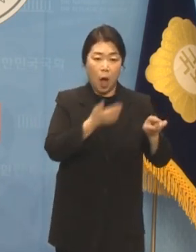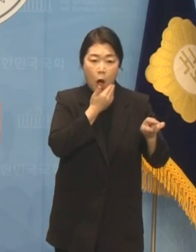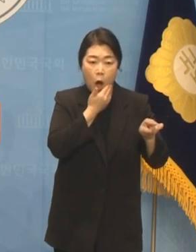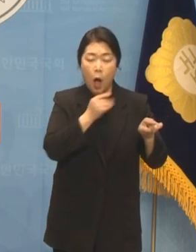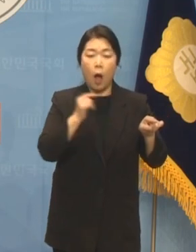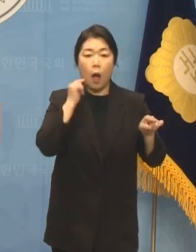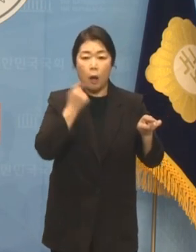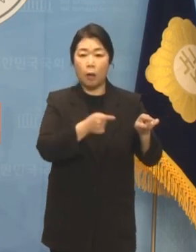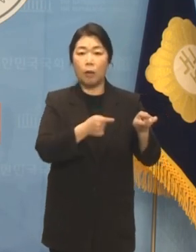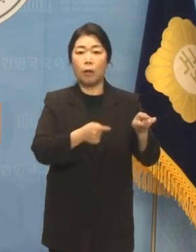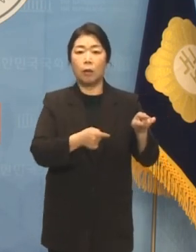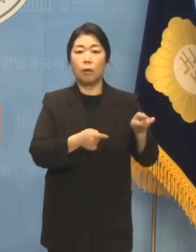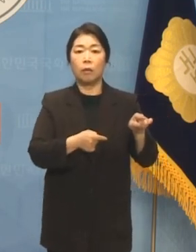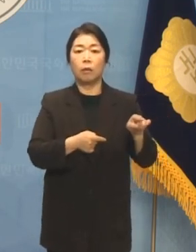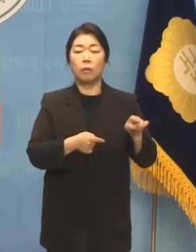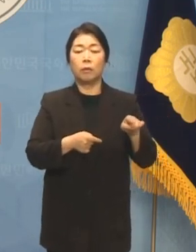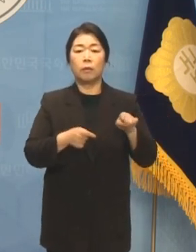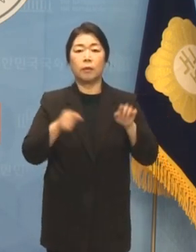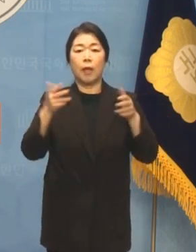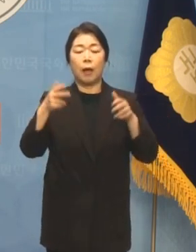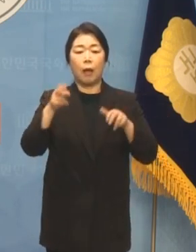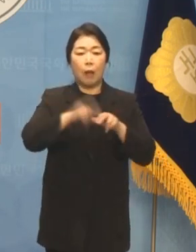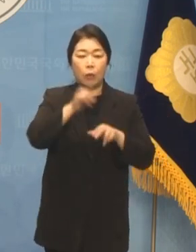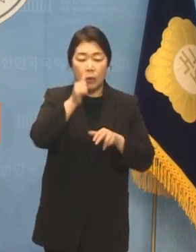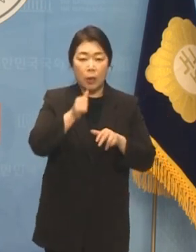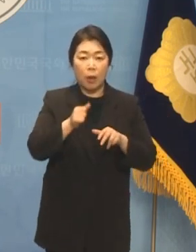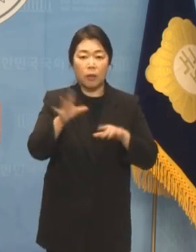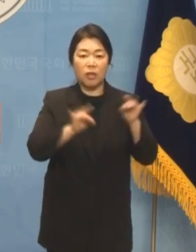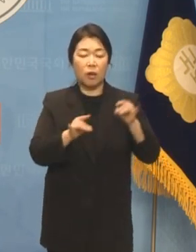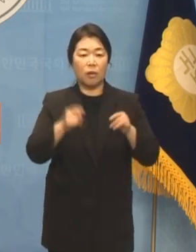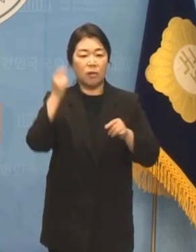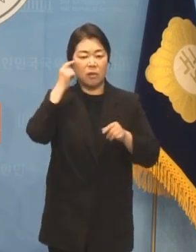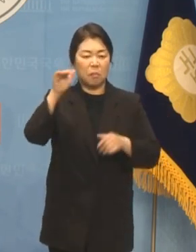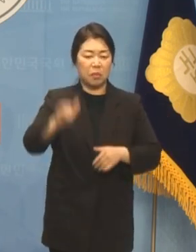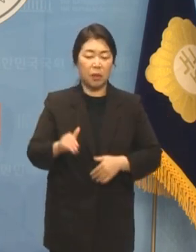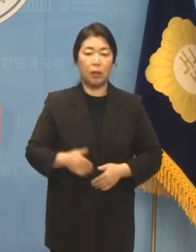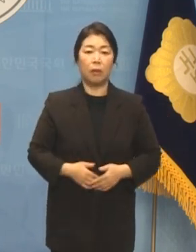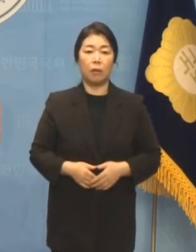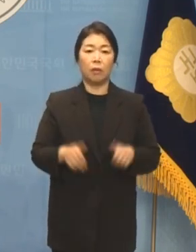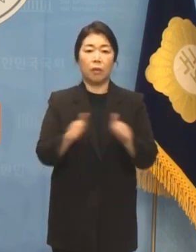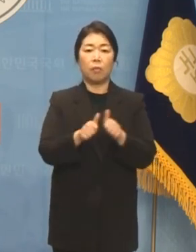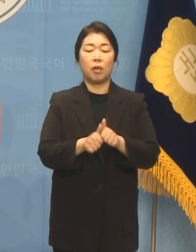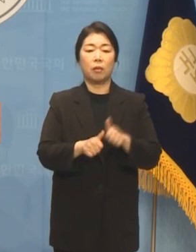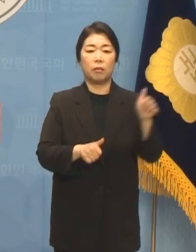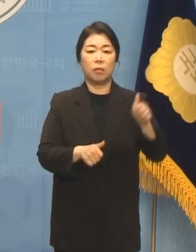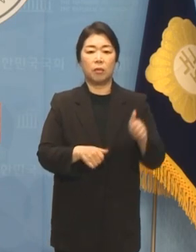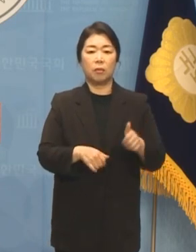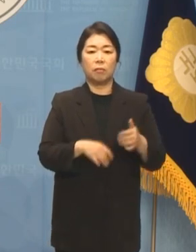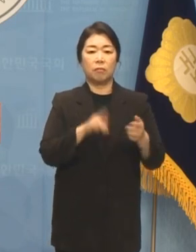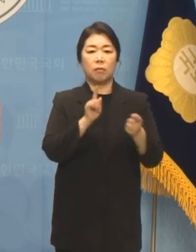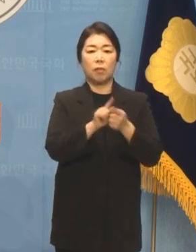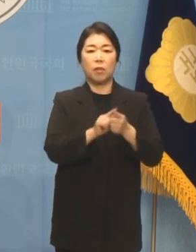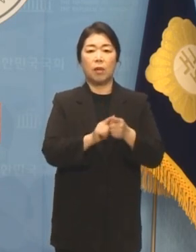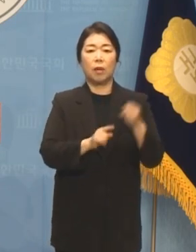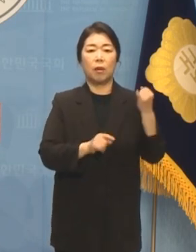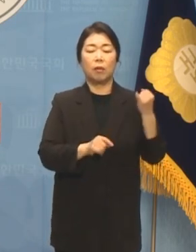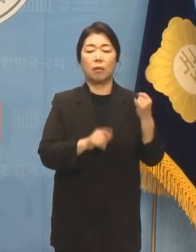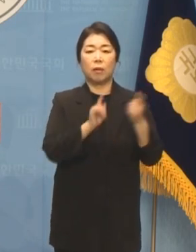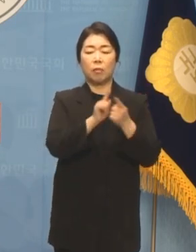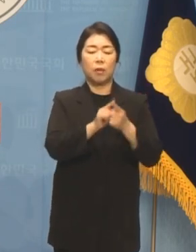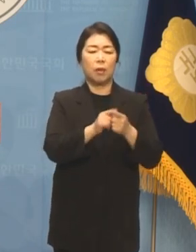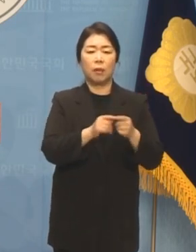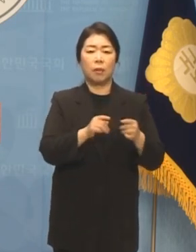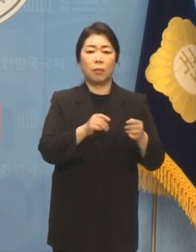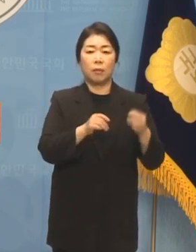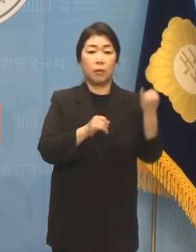타고 있어요, 스티커는 진흙 미달, 남자들은 룸 두 번 갈 거 한 번만 가라, 여자들은 백 좀 작작 사시고,